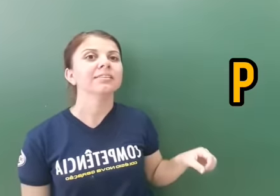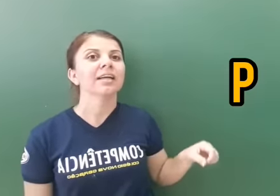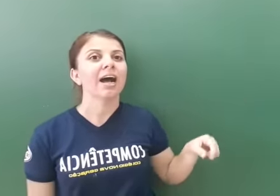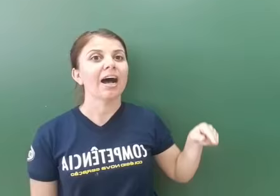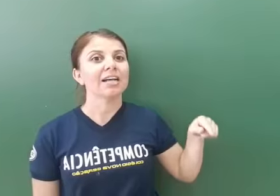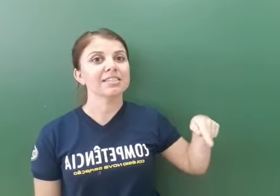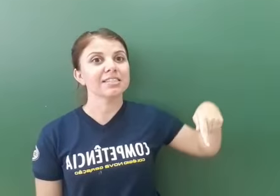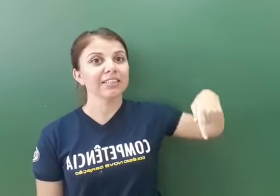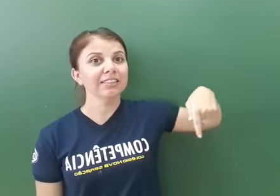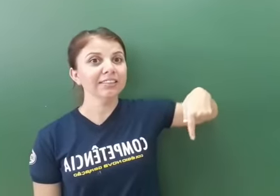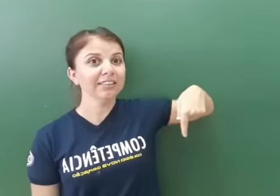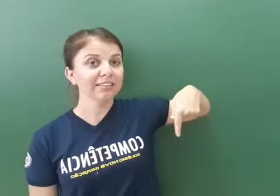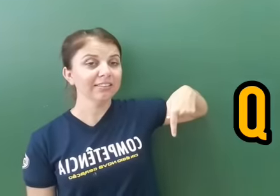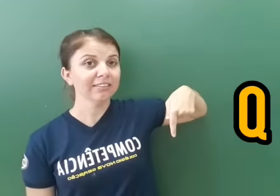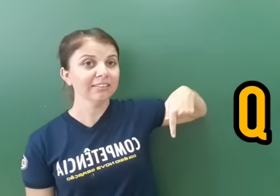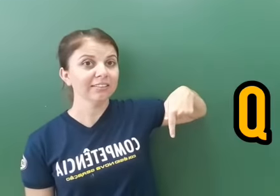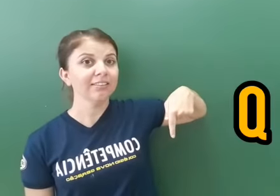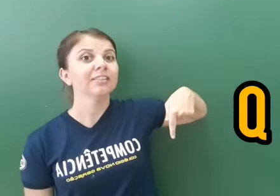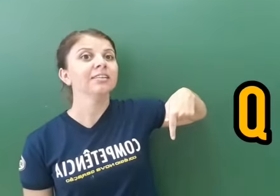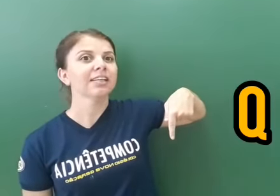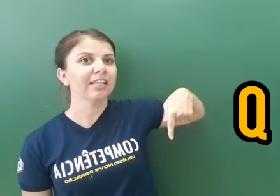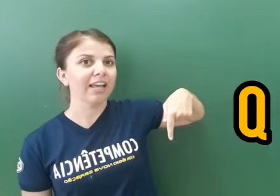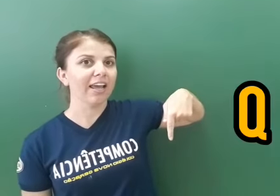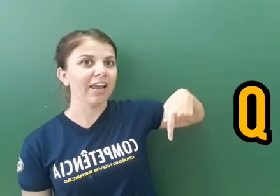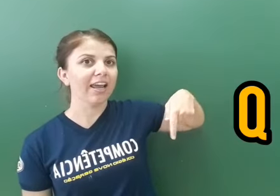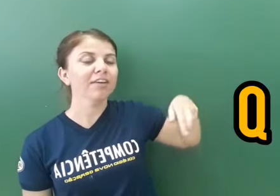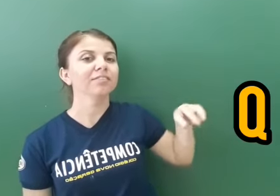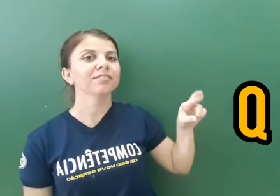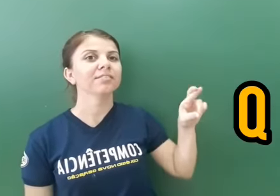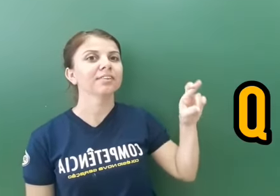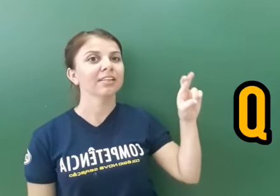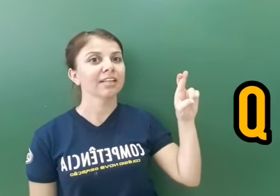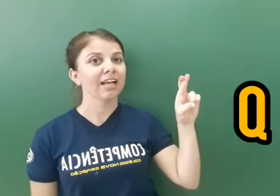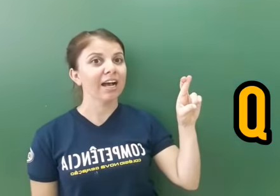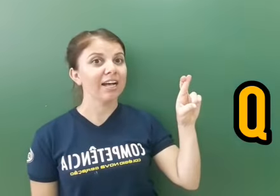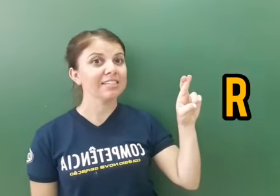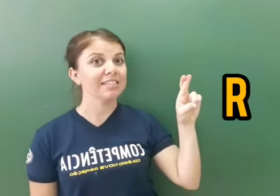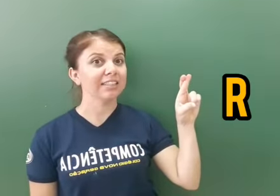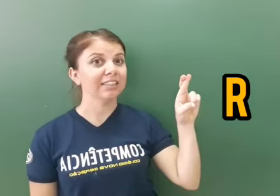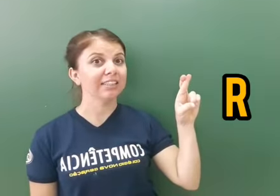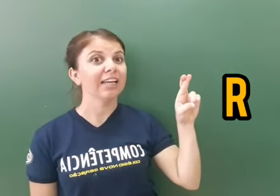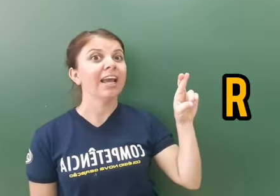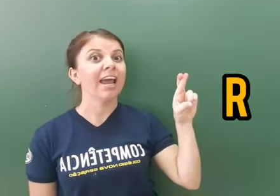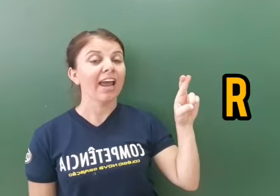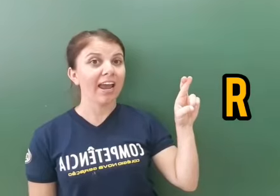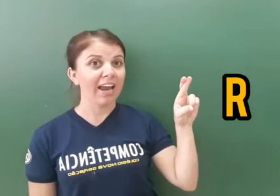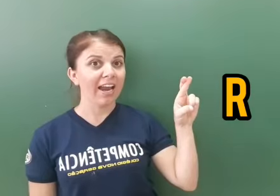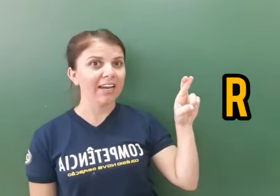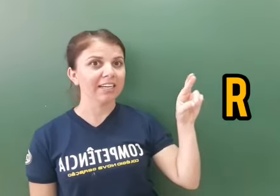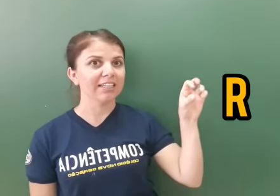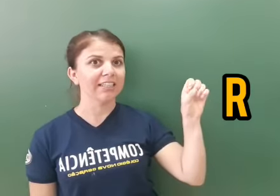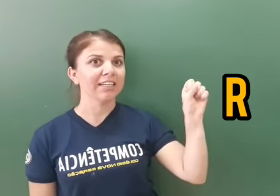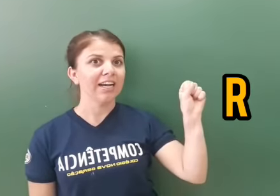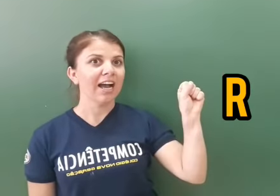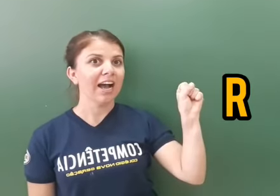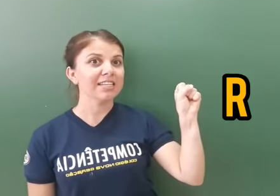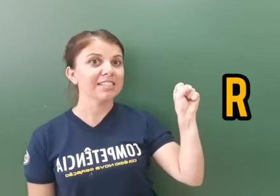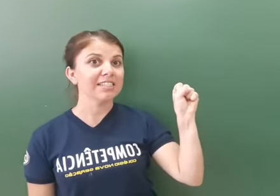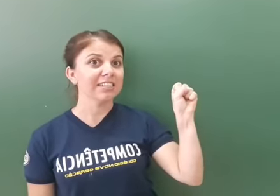Assim. Q. Assim. R. Assim.